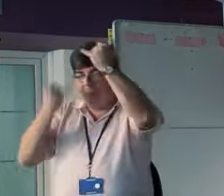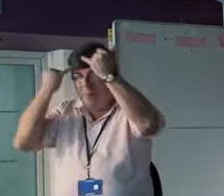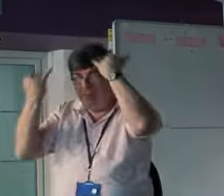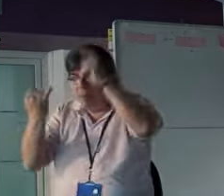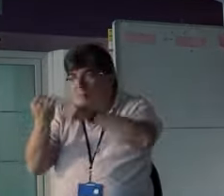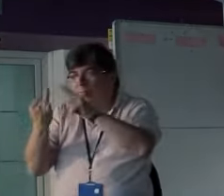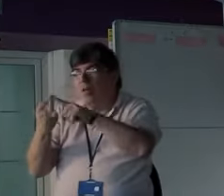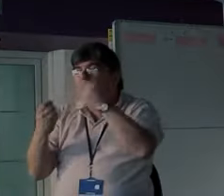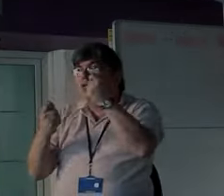de mucha cabeza.